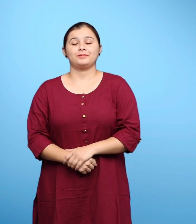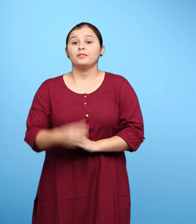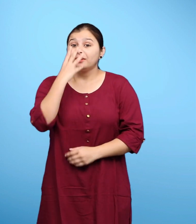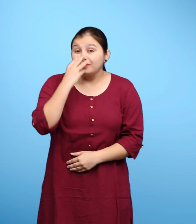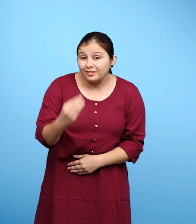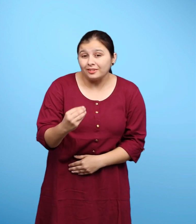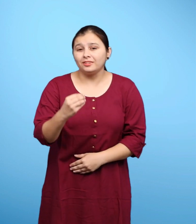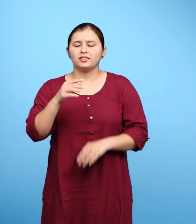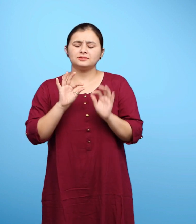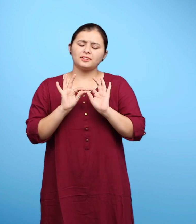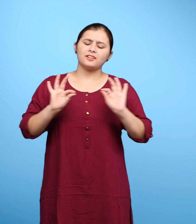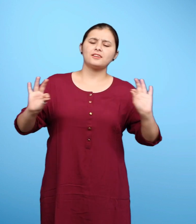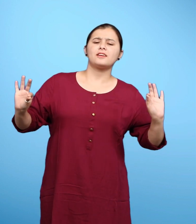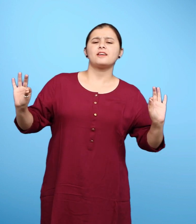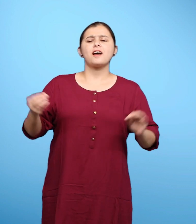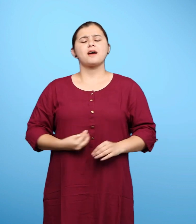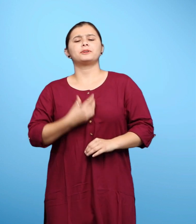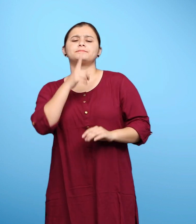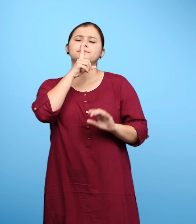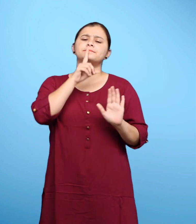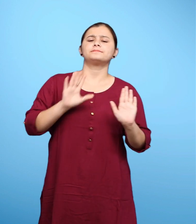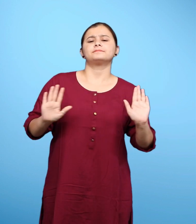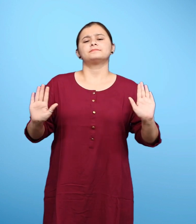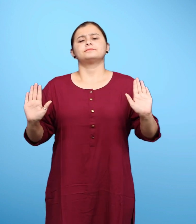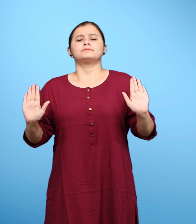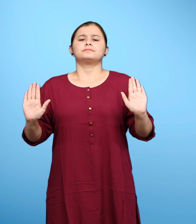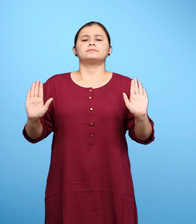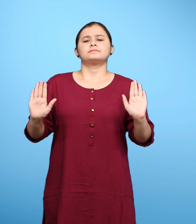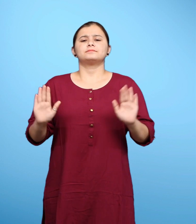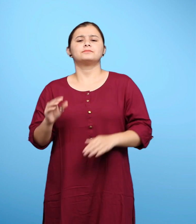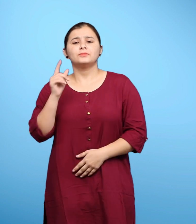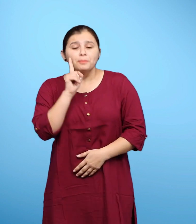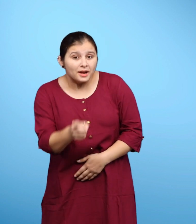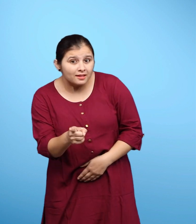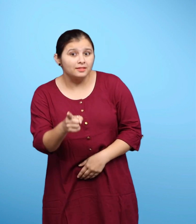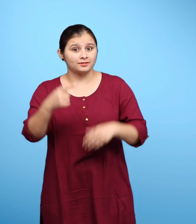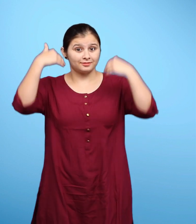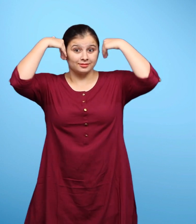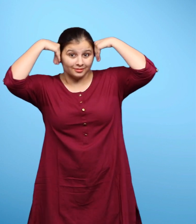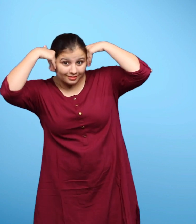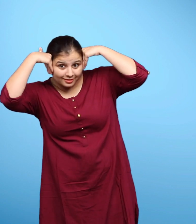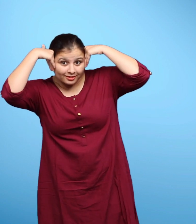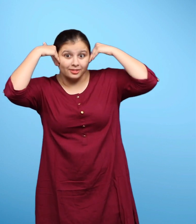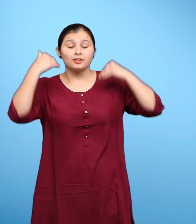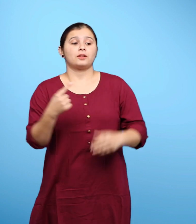सियार साधारन खुशी को महत नहीं देता था वे चुप रहा लेकिन गधा चुप नहीं रह सका